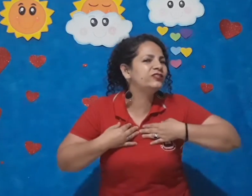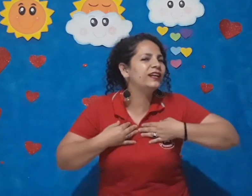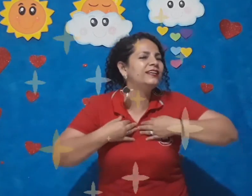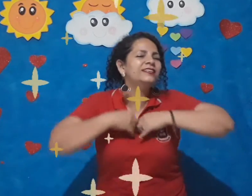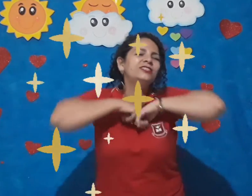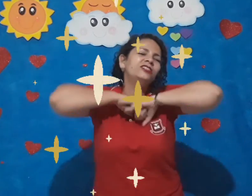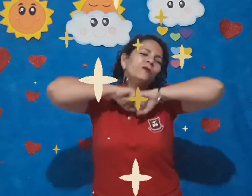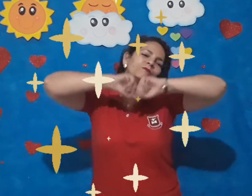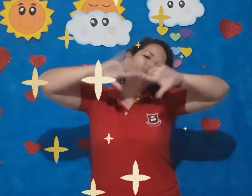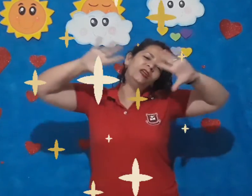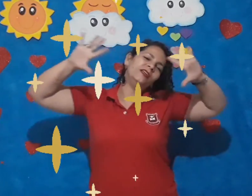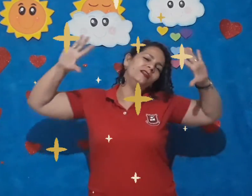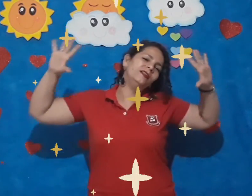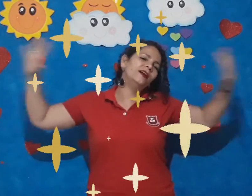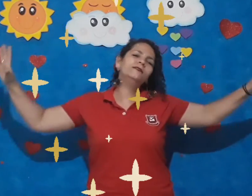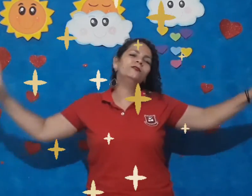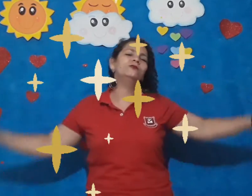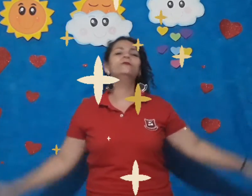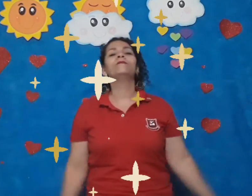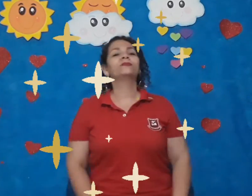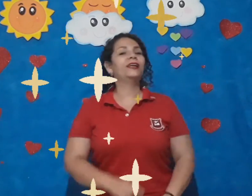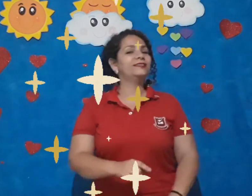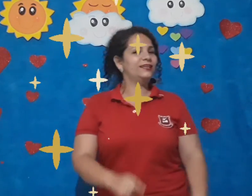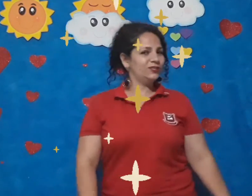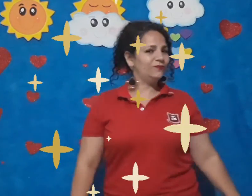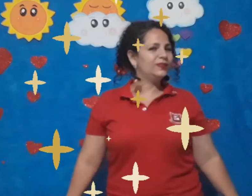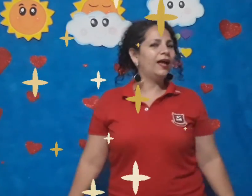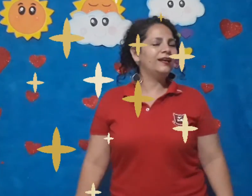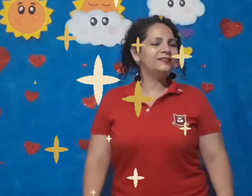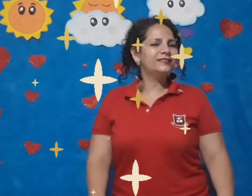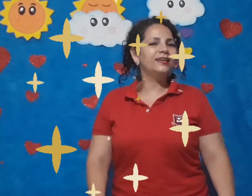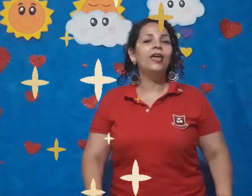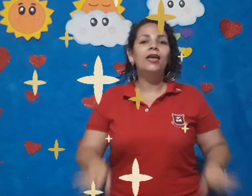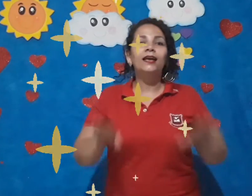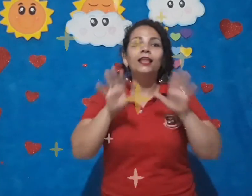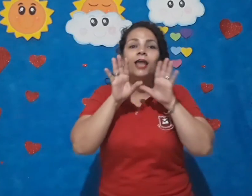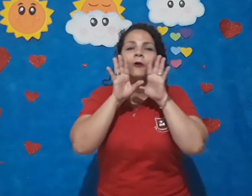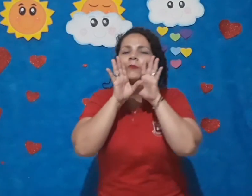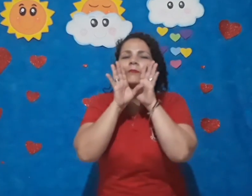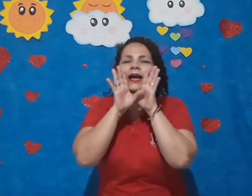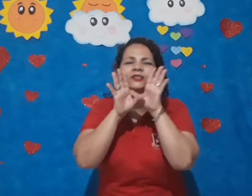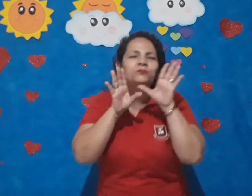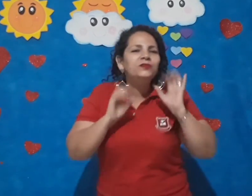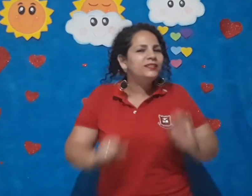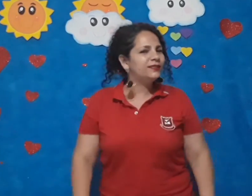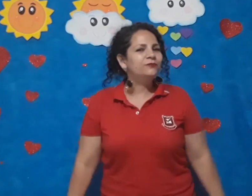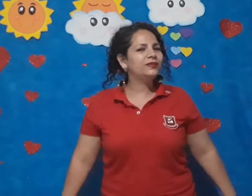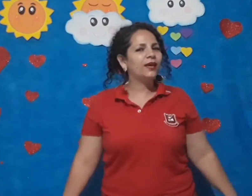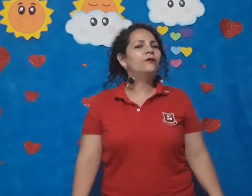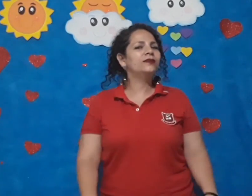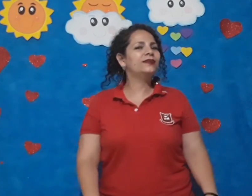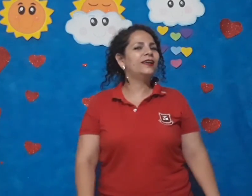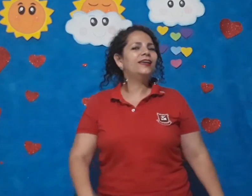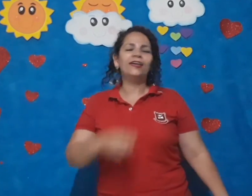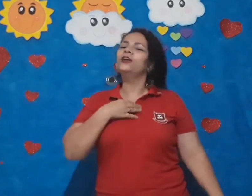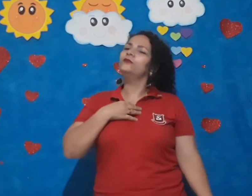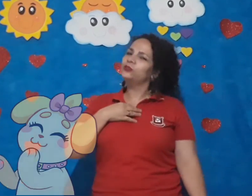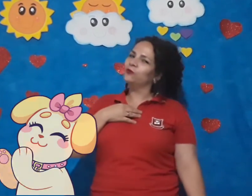estrelinhas e estão brilhando nas atividades, hein? Cada uma mais bonita do que a outra, Eu estou